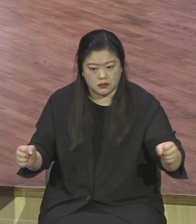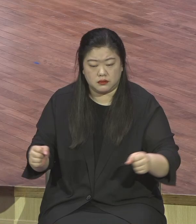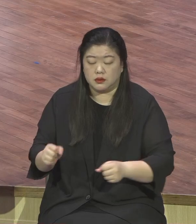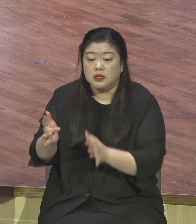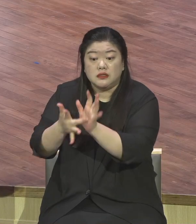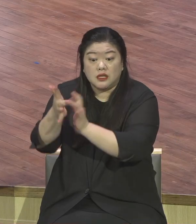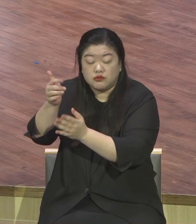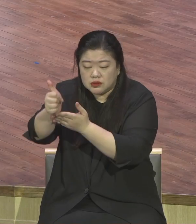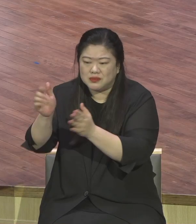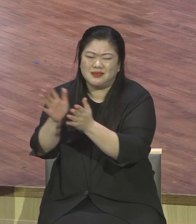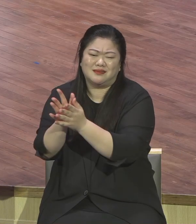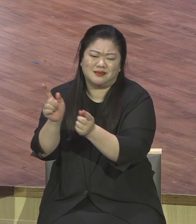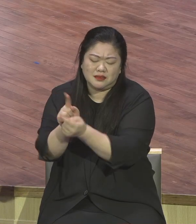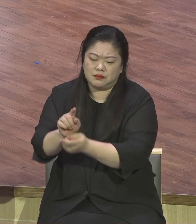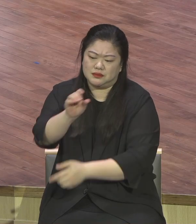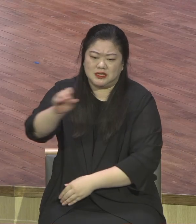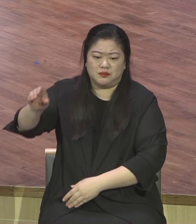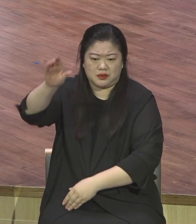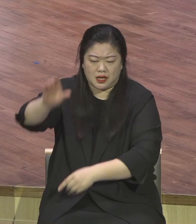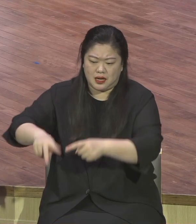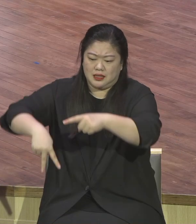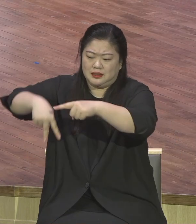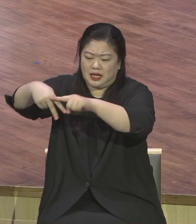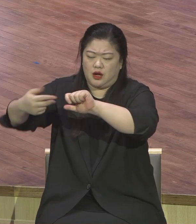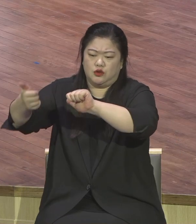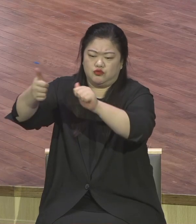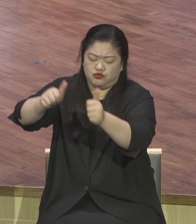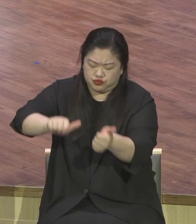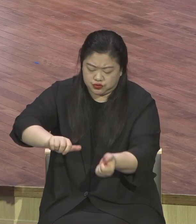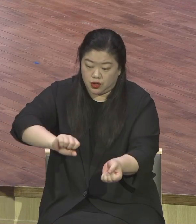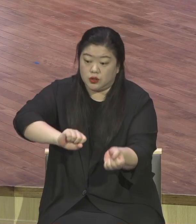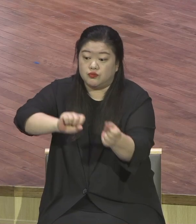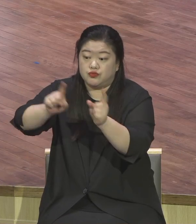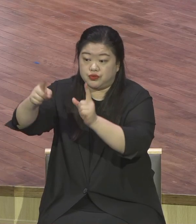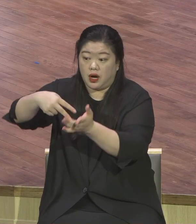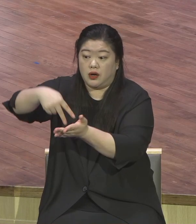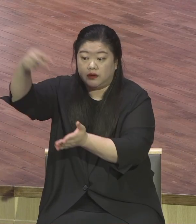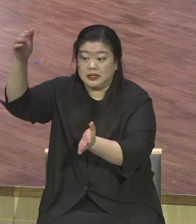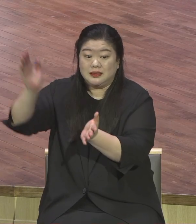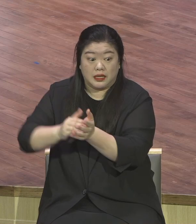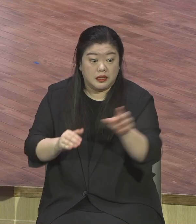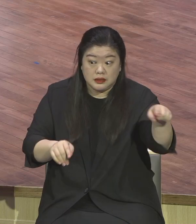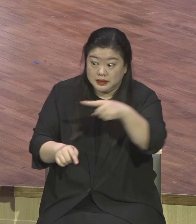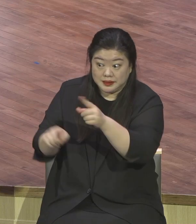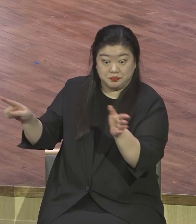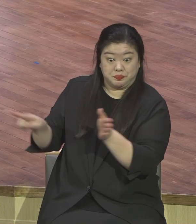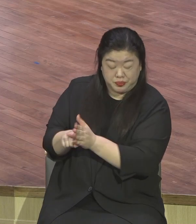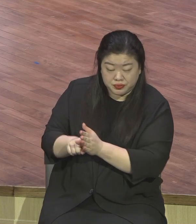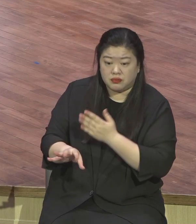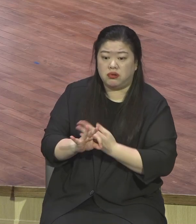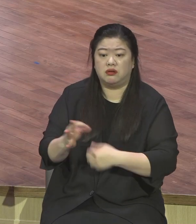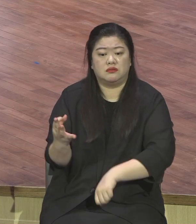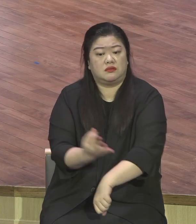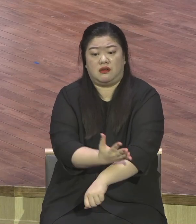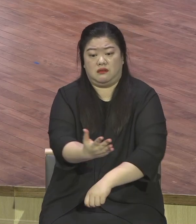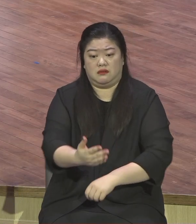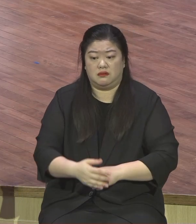그 예수를 믿기만 하면 구원하게 하셨어요 간단합니다 이